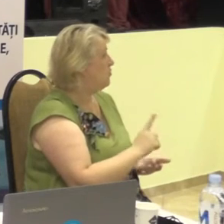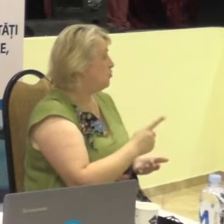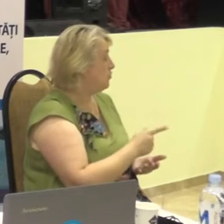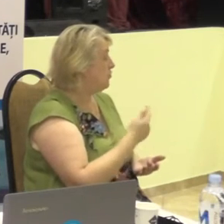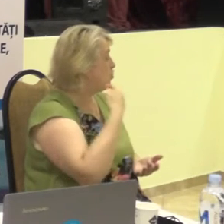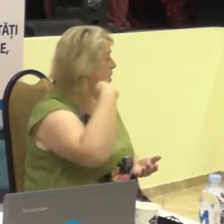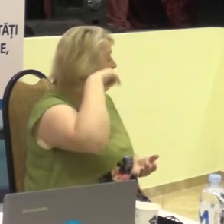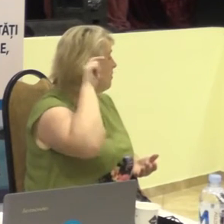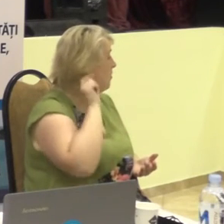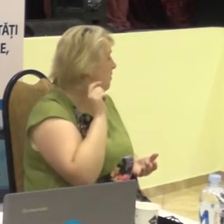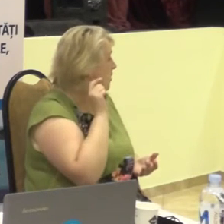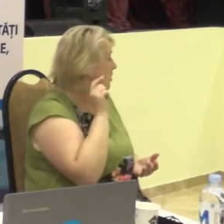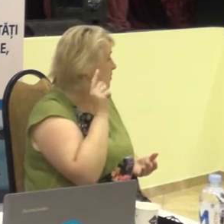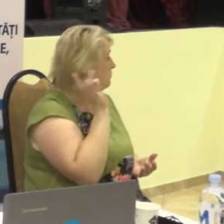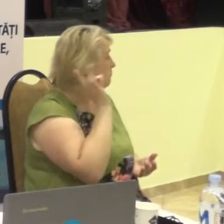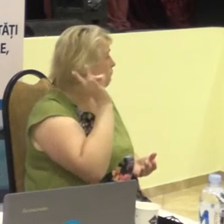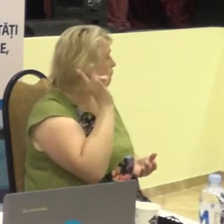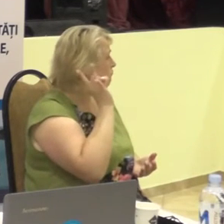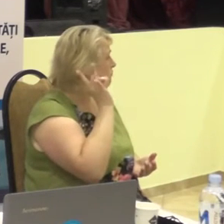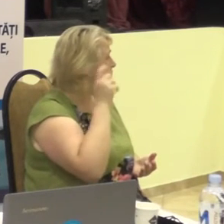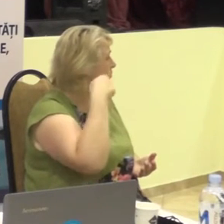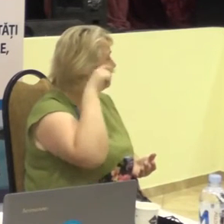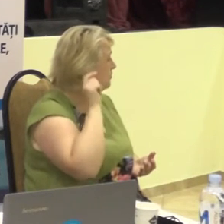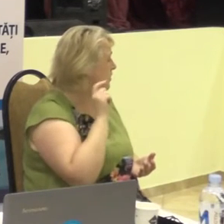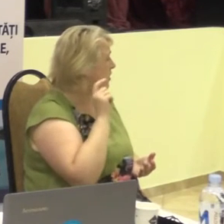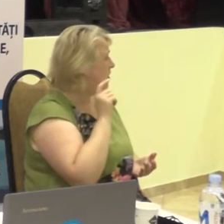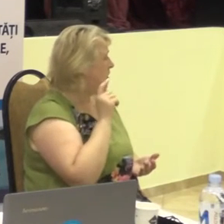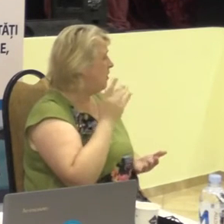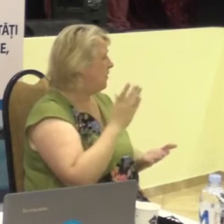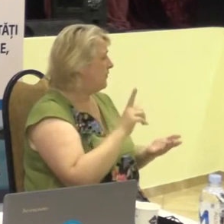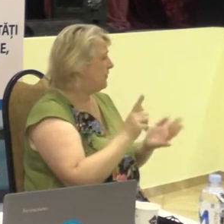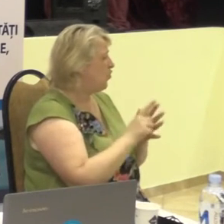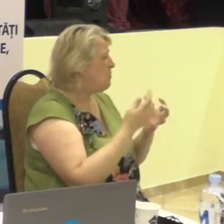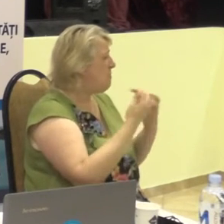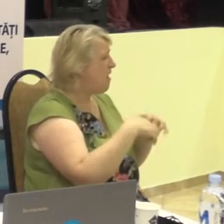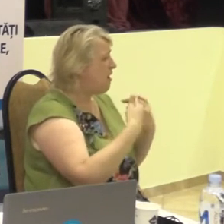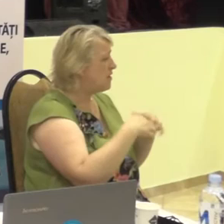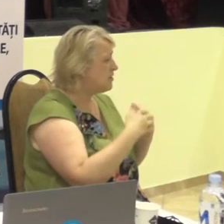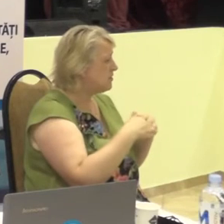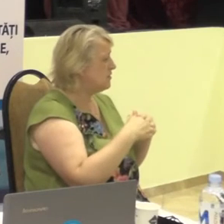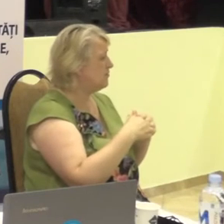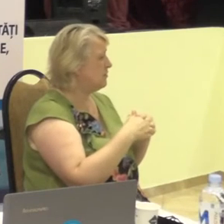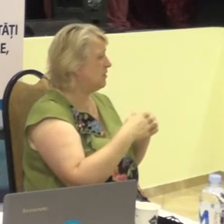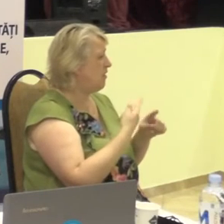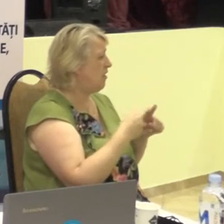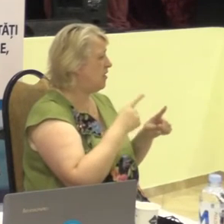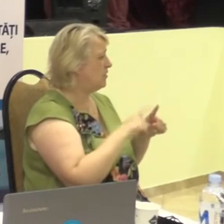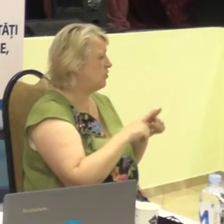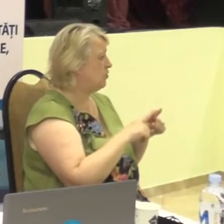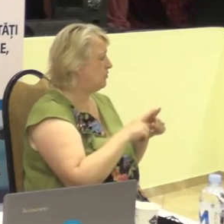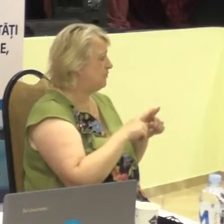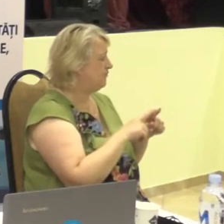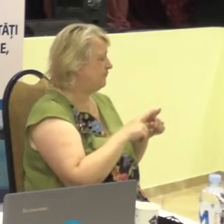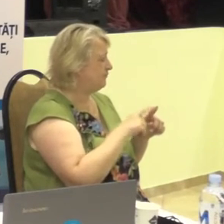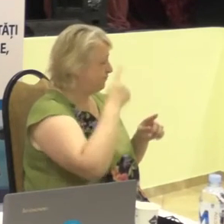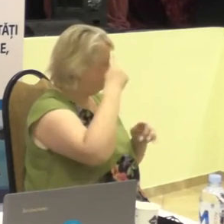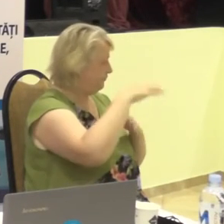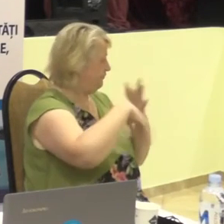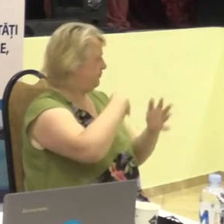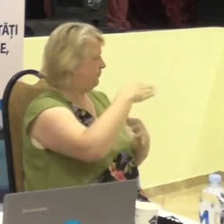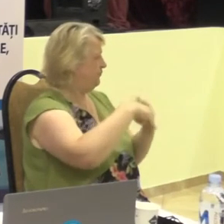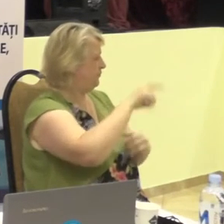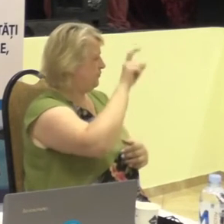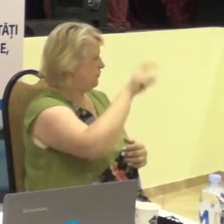înaparat, sunt așa mecanismi care îl dezorientează pe